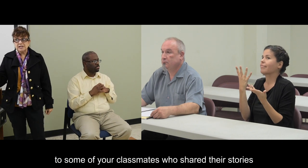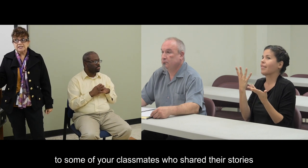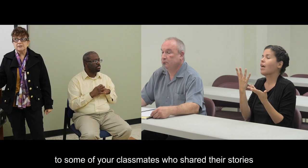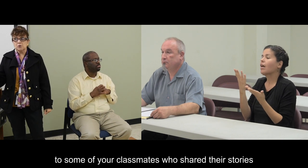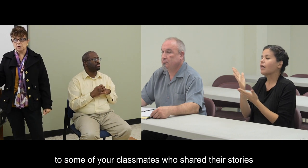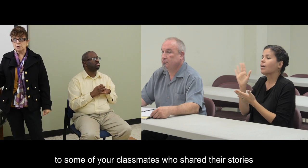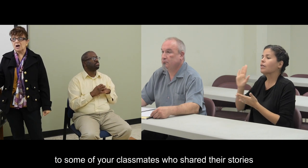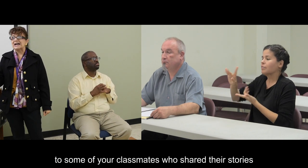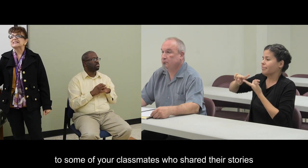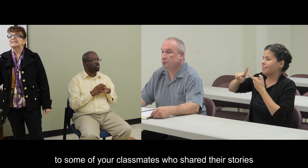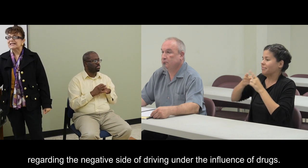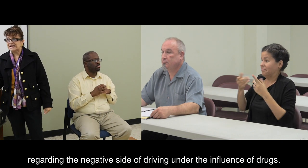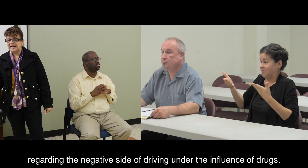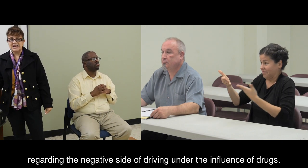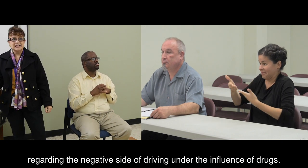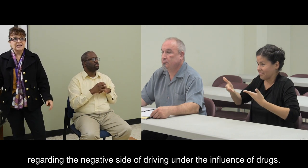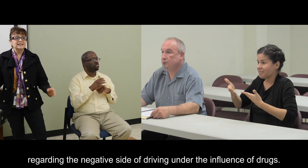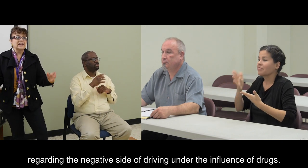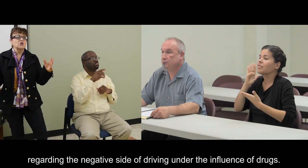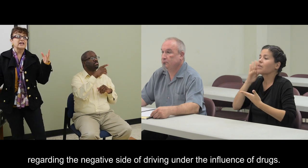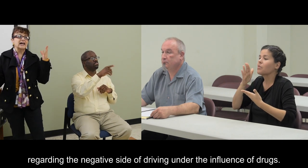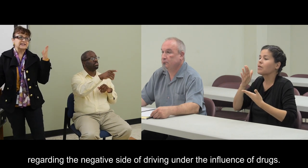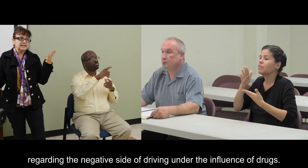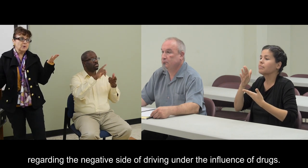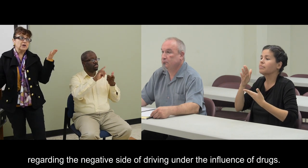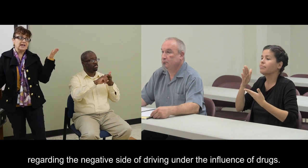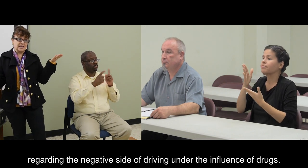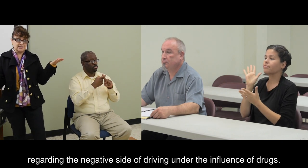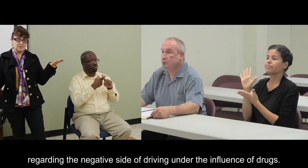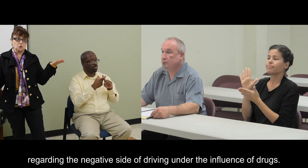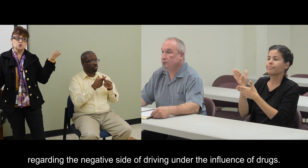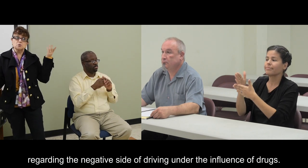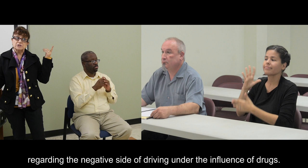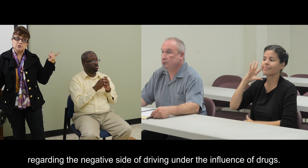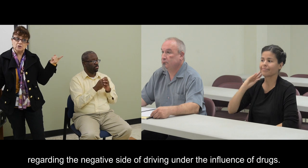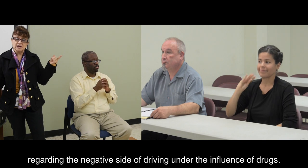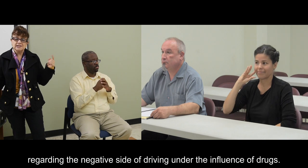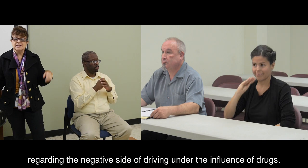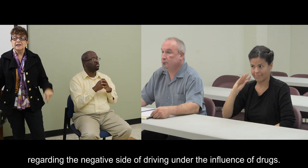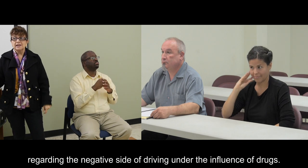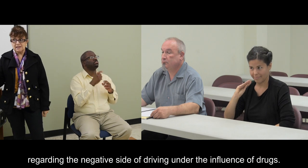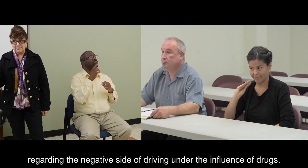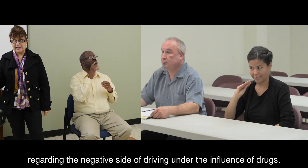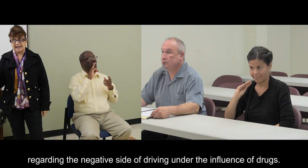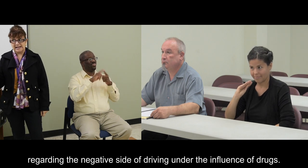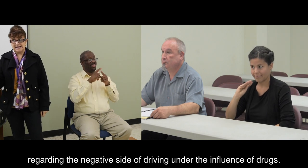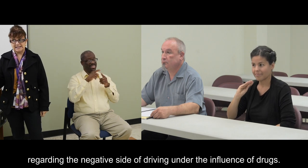testimonio acerca de lo negativo que es consumir drogas y manejar.